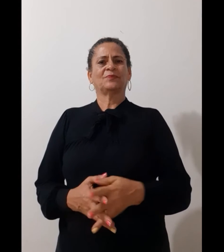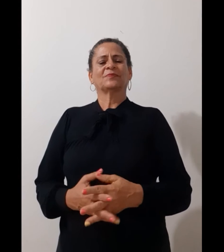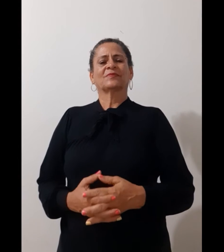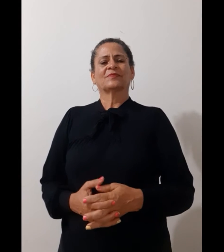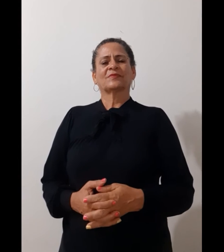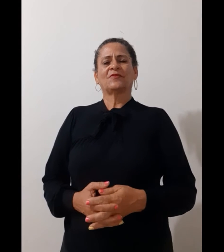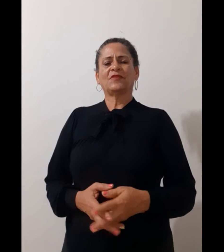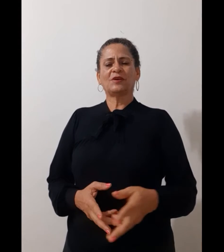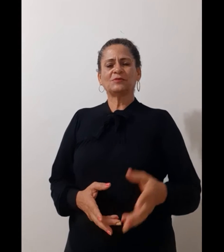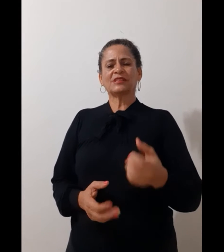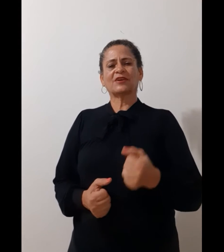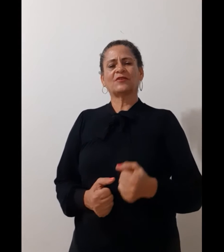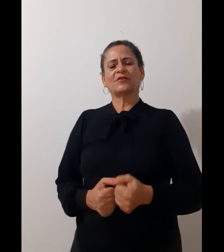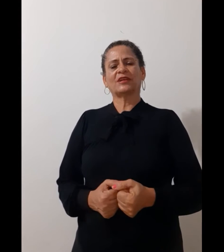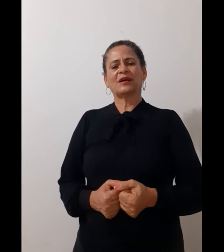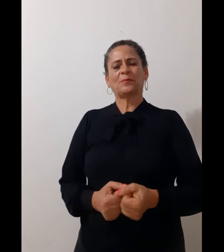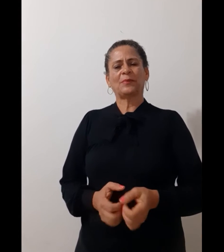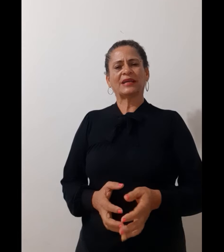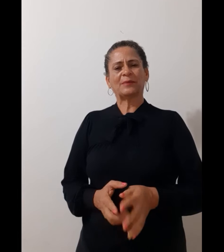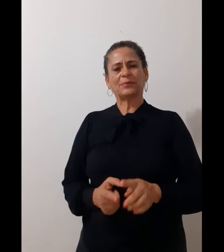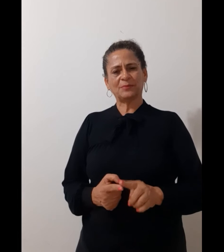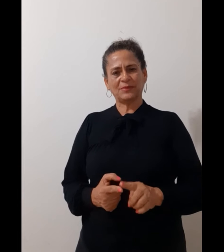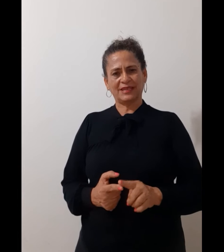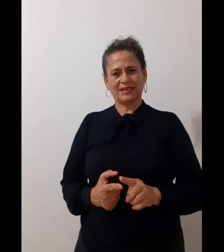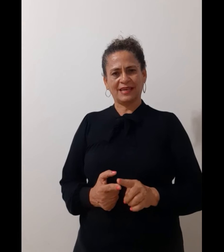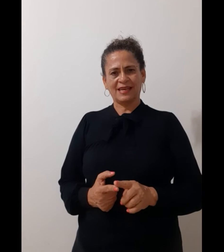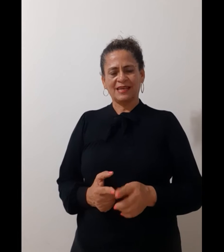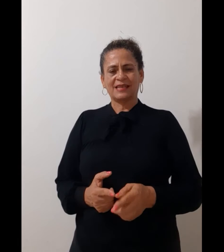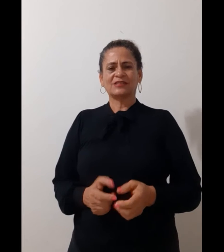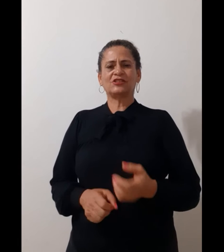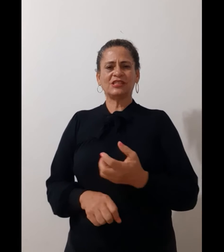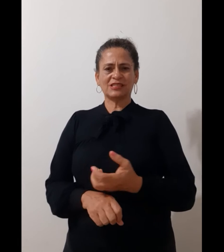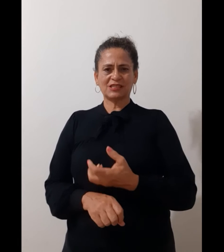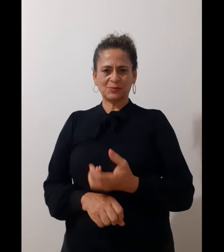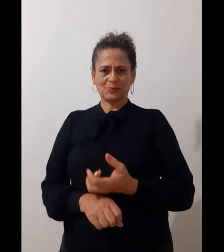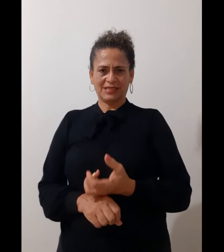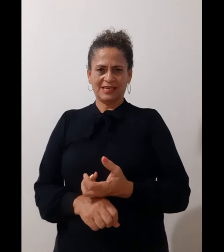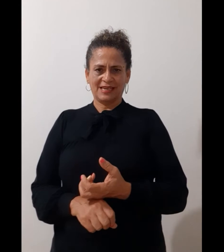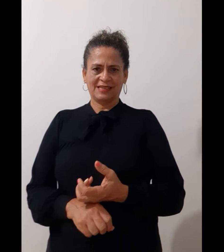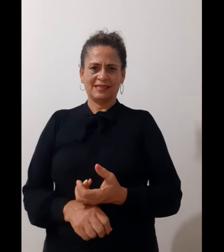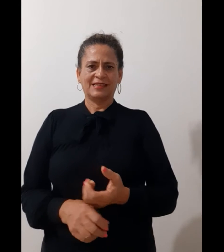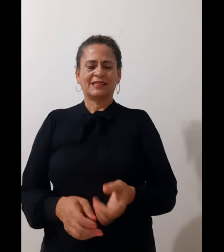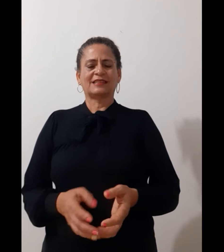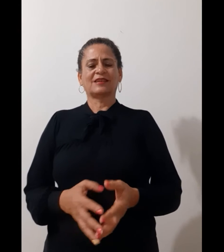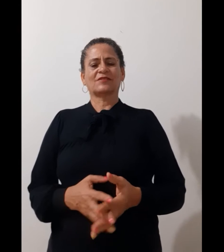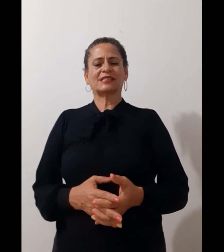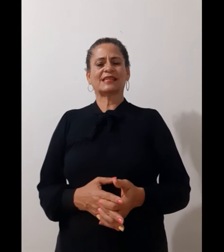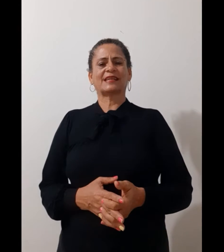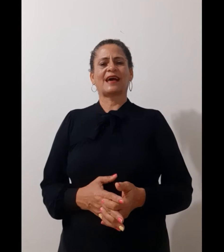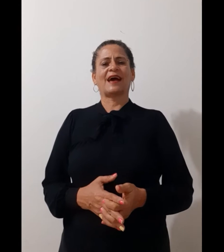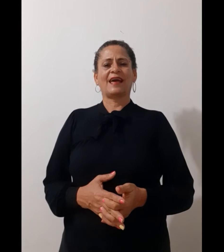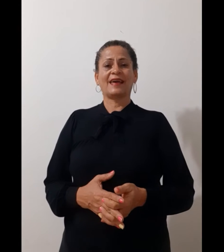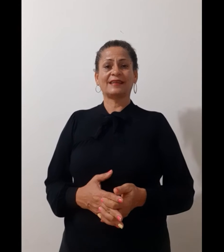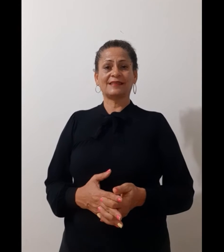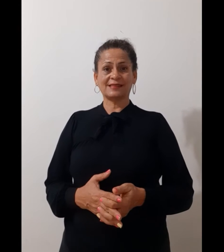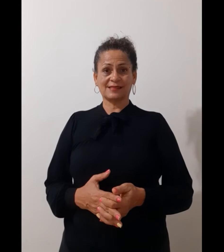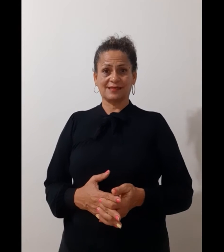Vamos agora para a primeira disciplina. Então o que será? Redação.